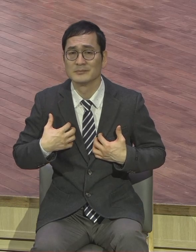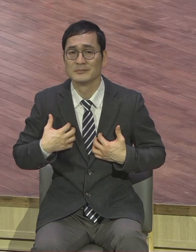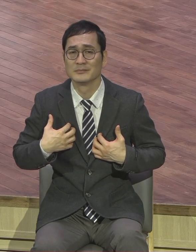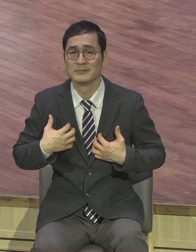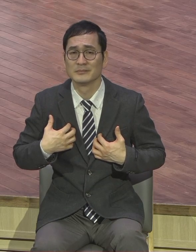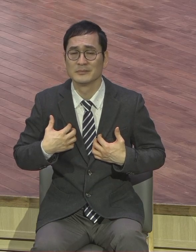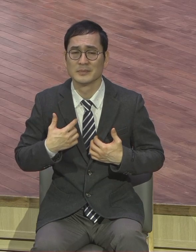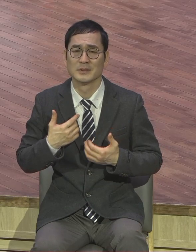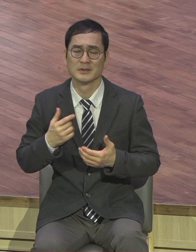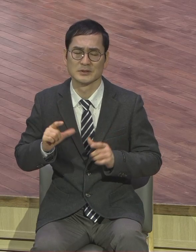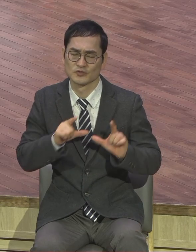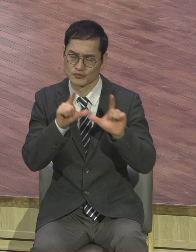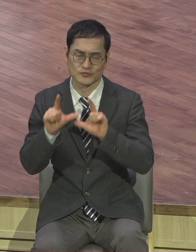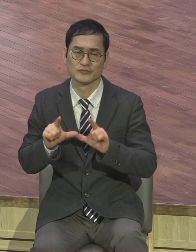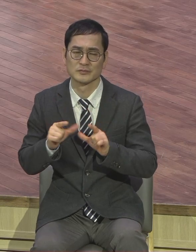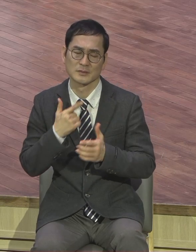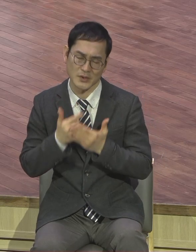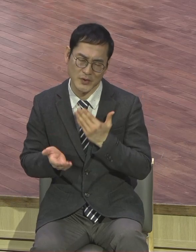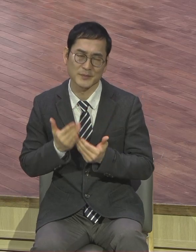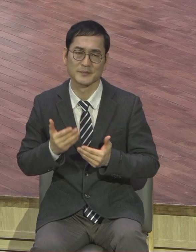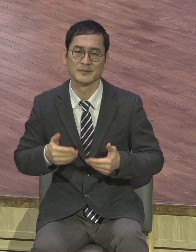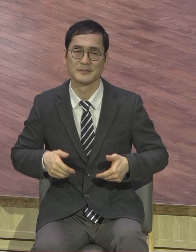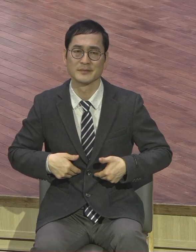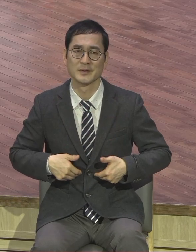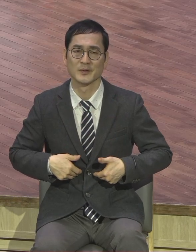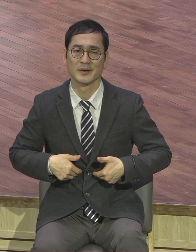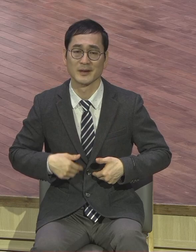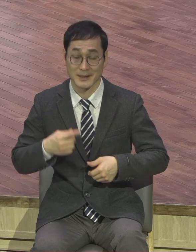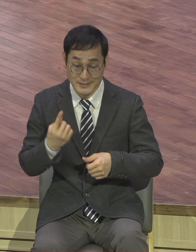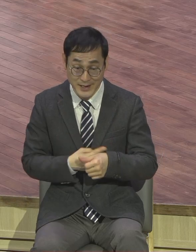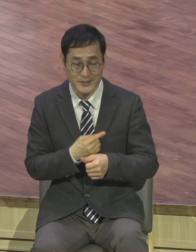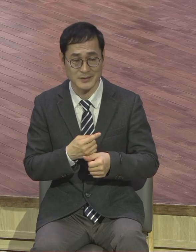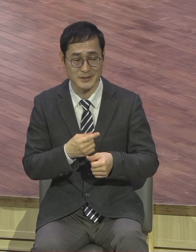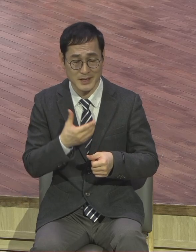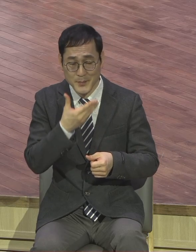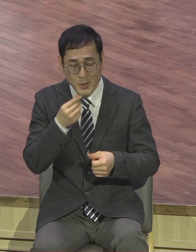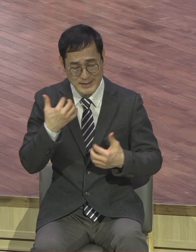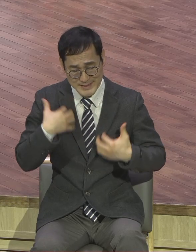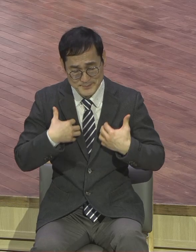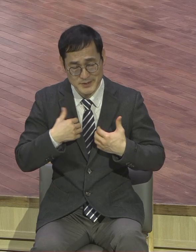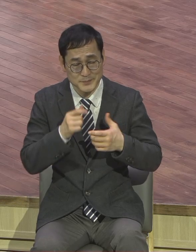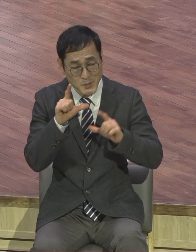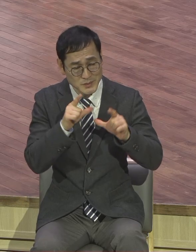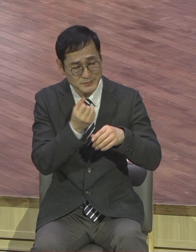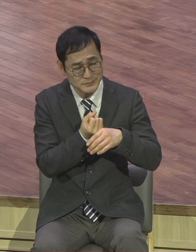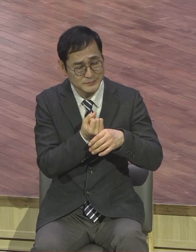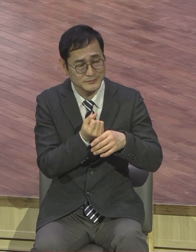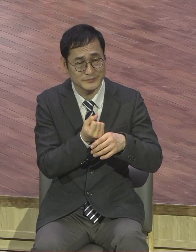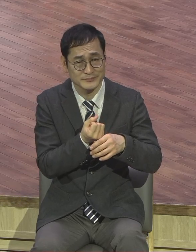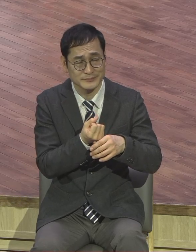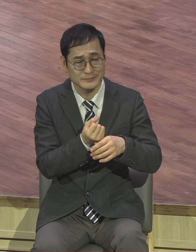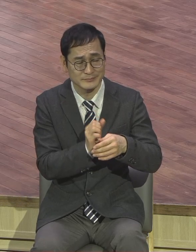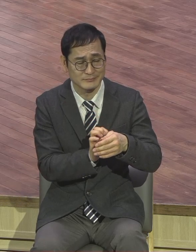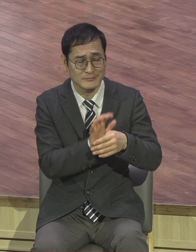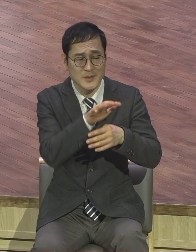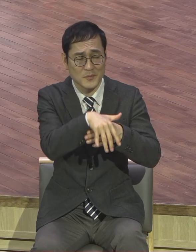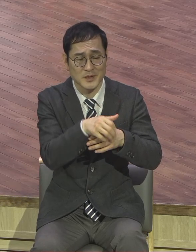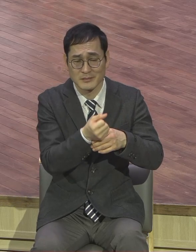보험이 주는 참된 축복을 삶의 현장에서 누릴 때 변화의 주도자로